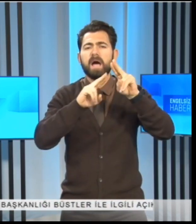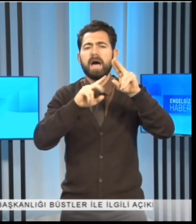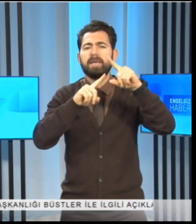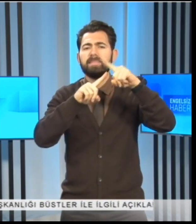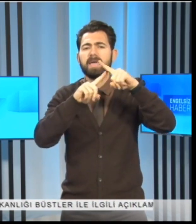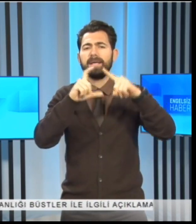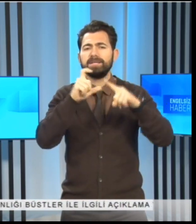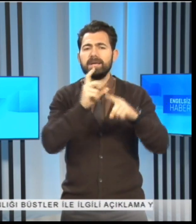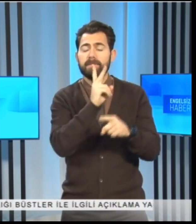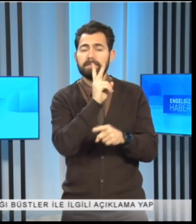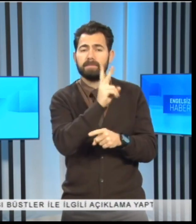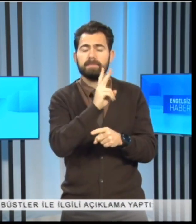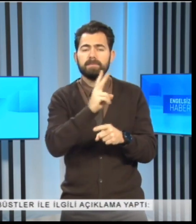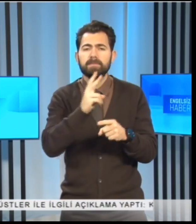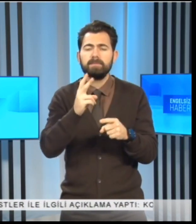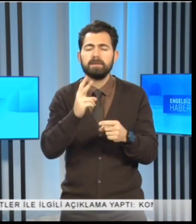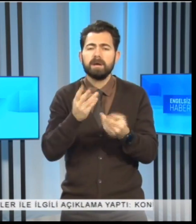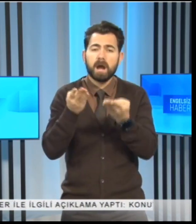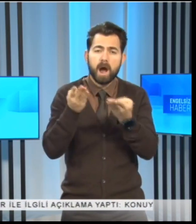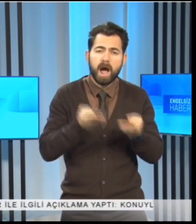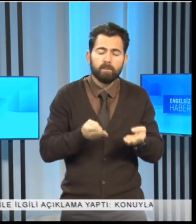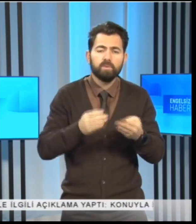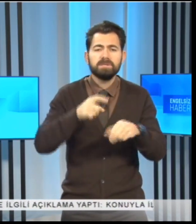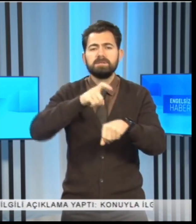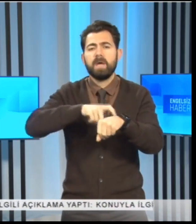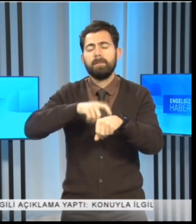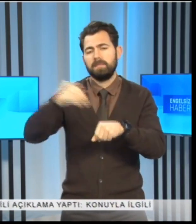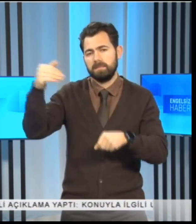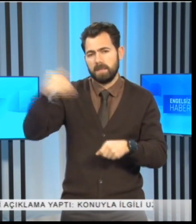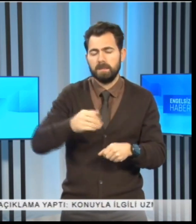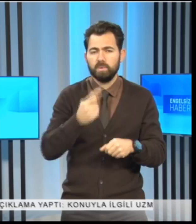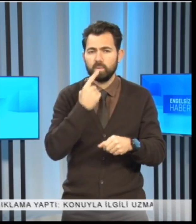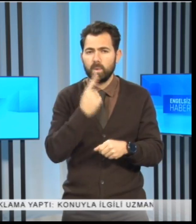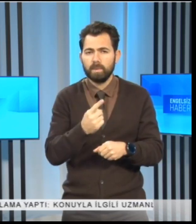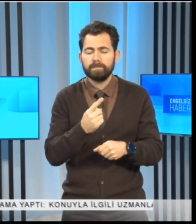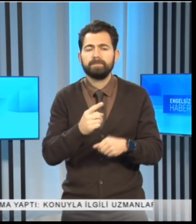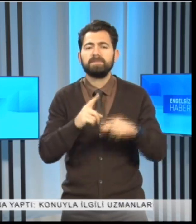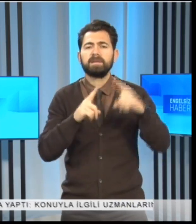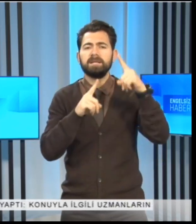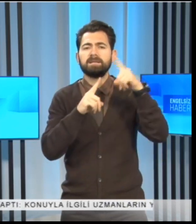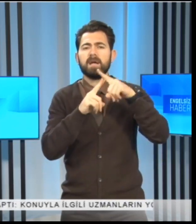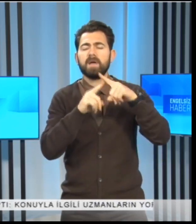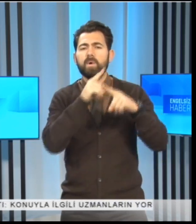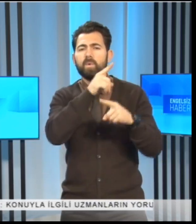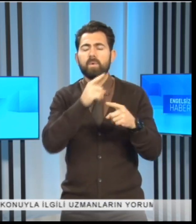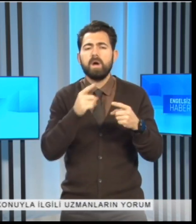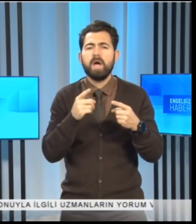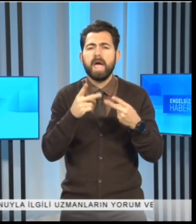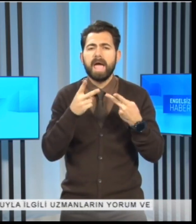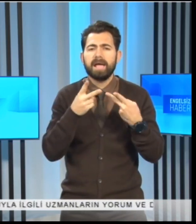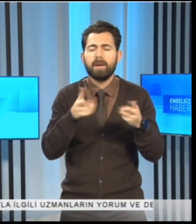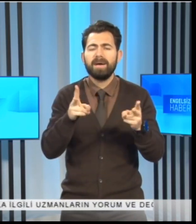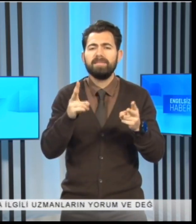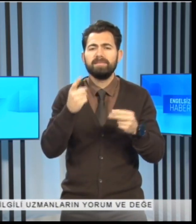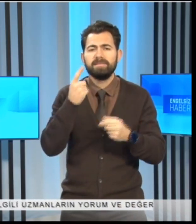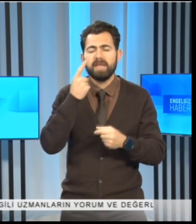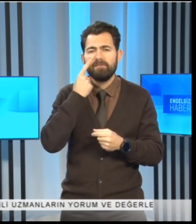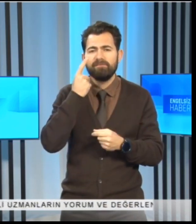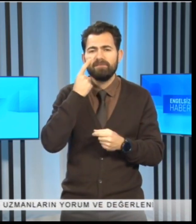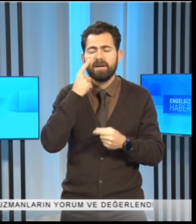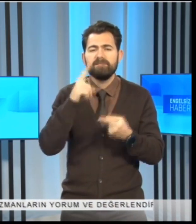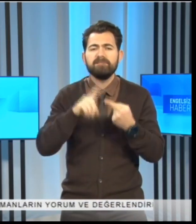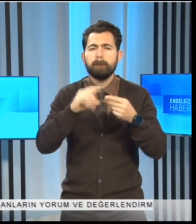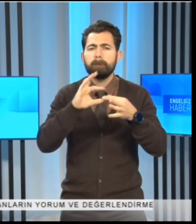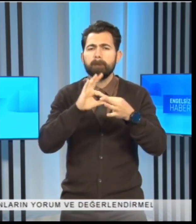Cumhuriyeti'nin tanınmaz zamanının geldiğini belirtti. Tatar, egemenlik, devlet ve